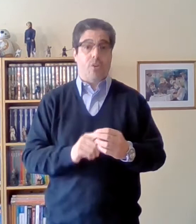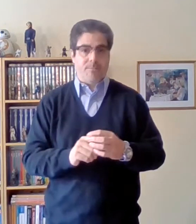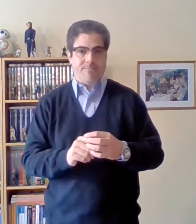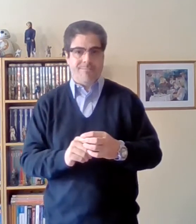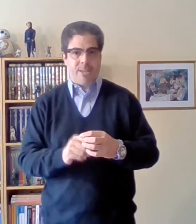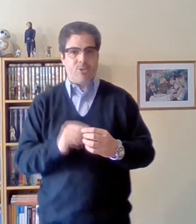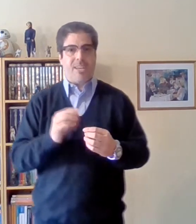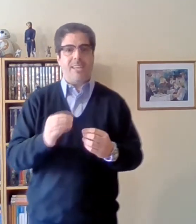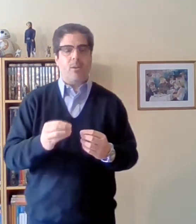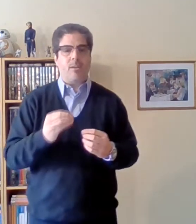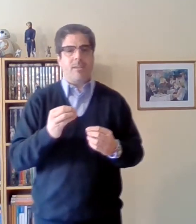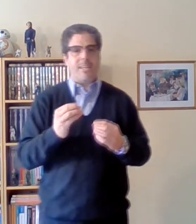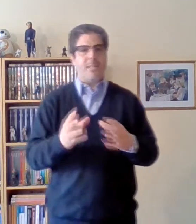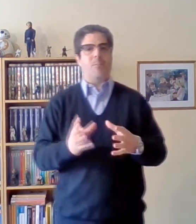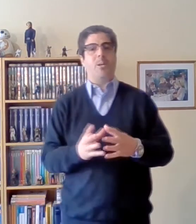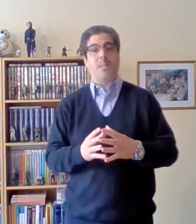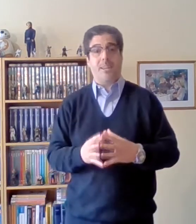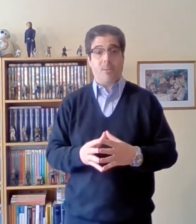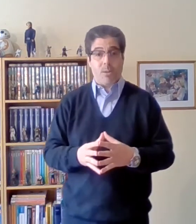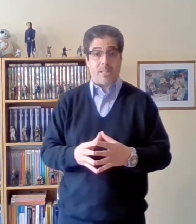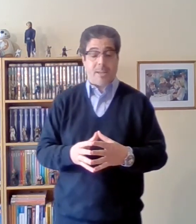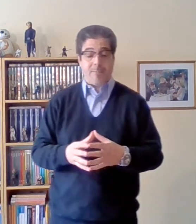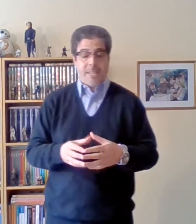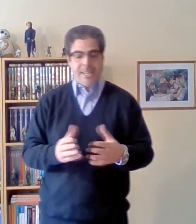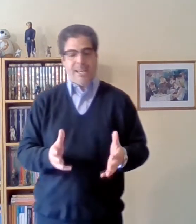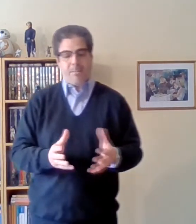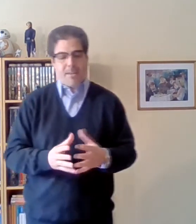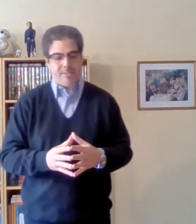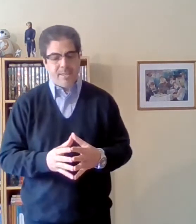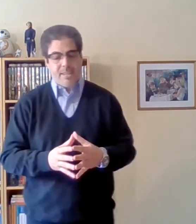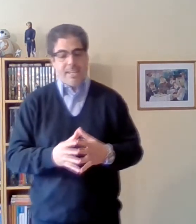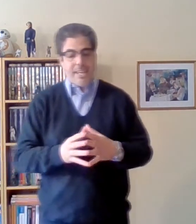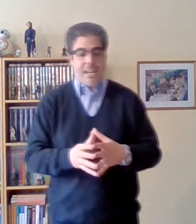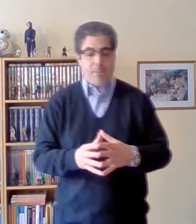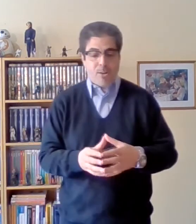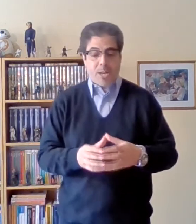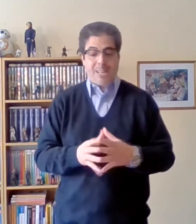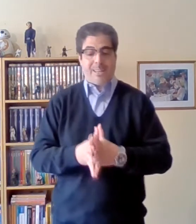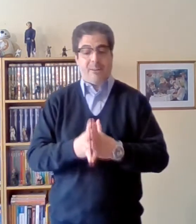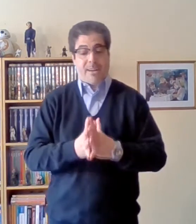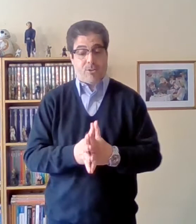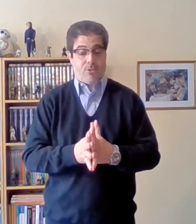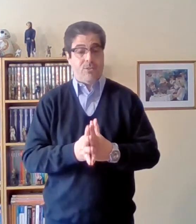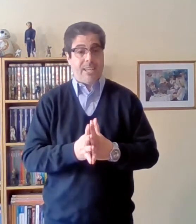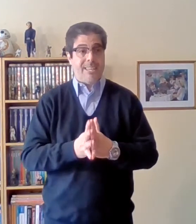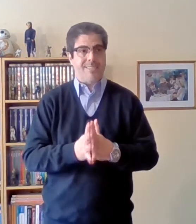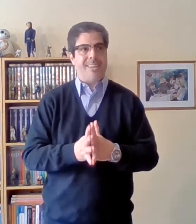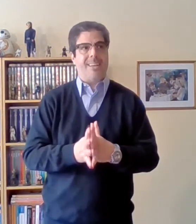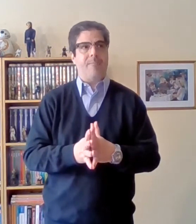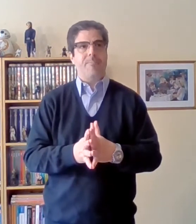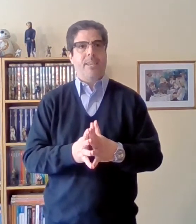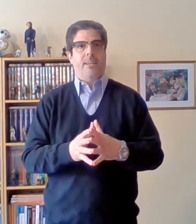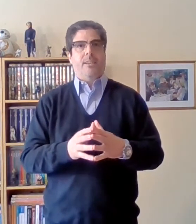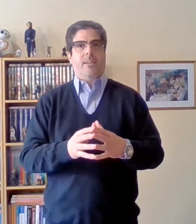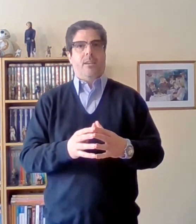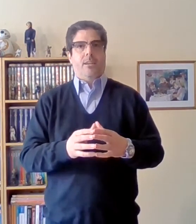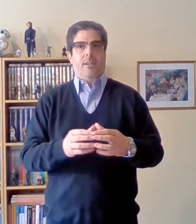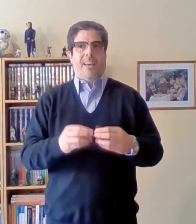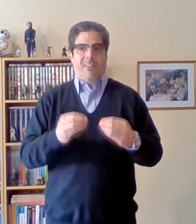entonces ahí qué tenemos que tener en cuenta y nada más y nada menos que el trabajo es decir que el